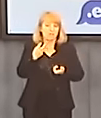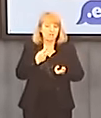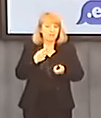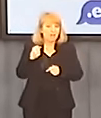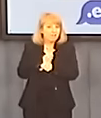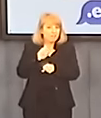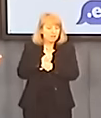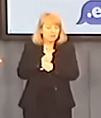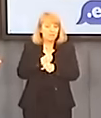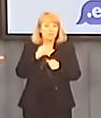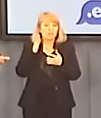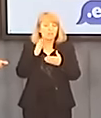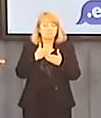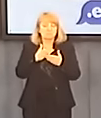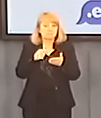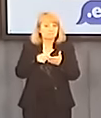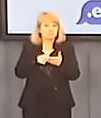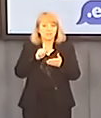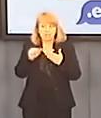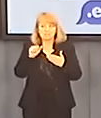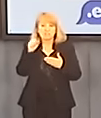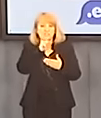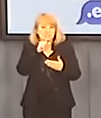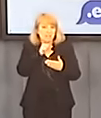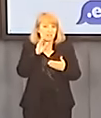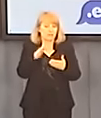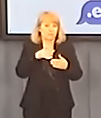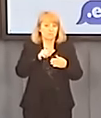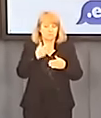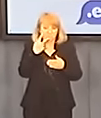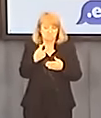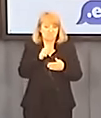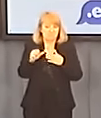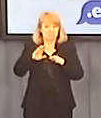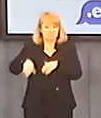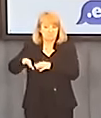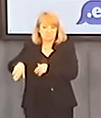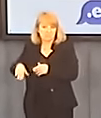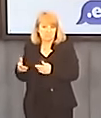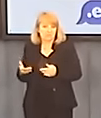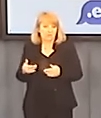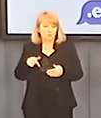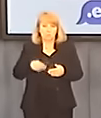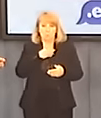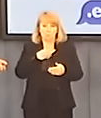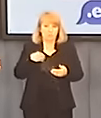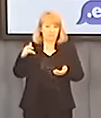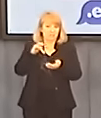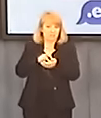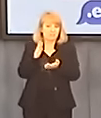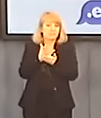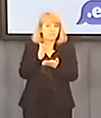tymczasem w Polsce jest jedyną rzeczą, którą my tutaj robimy. Sytuacja wydaje się krytyczna, a